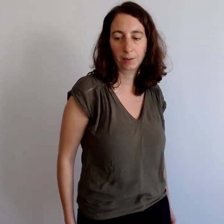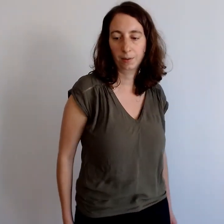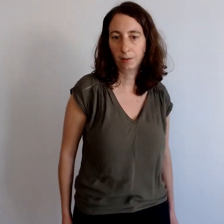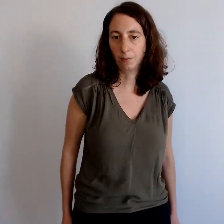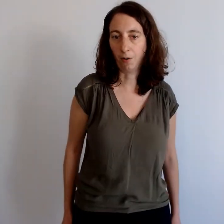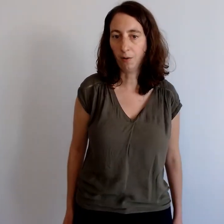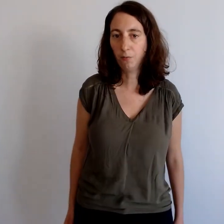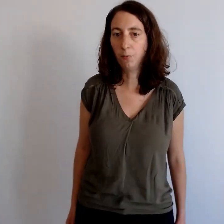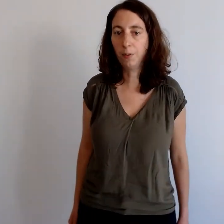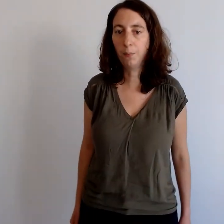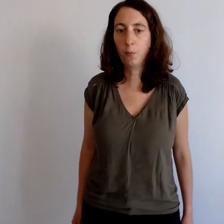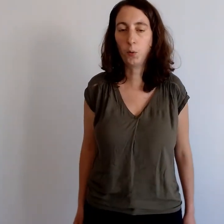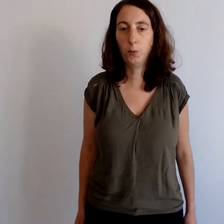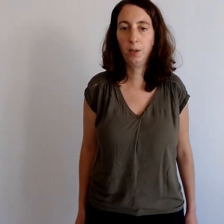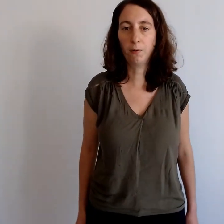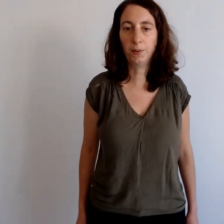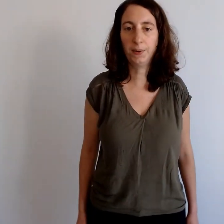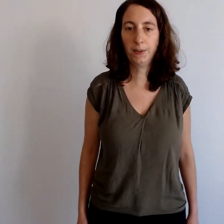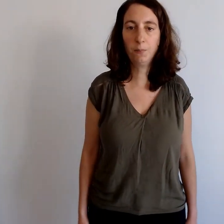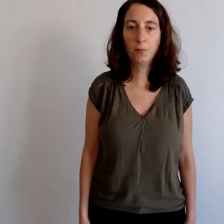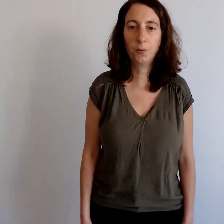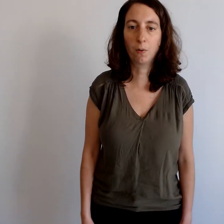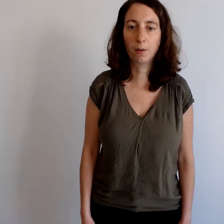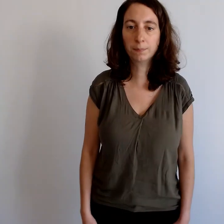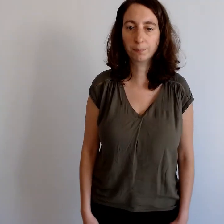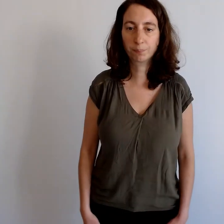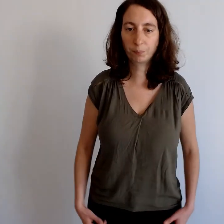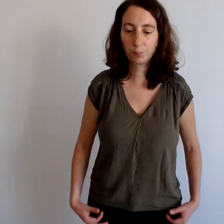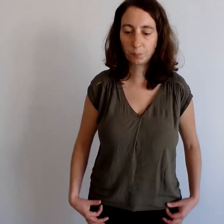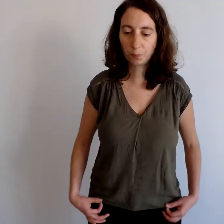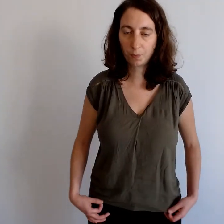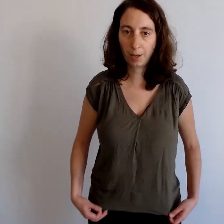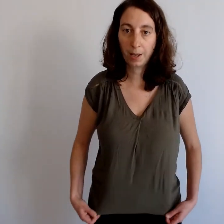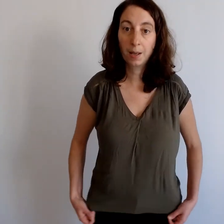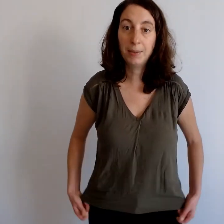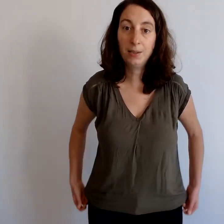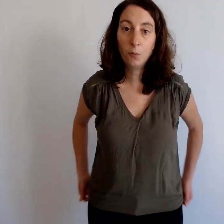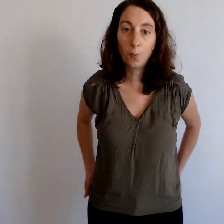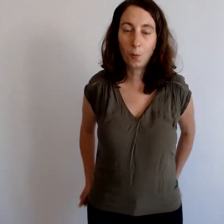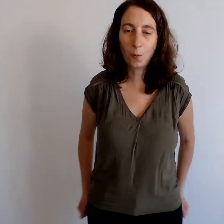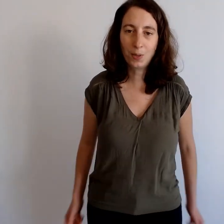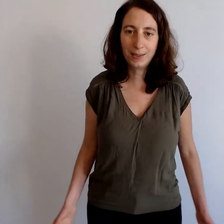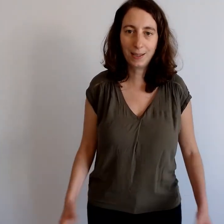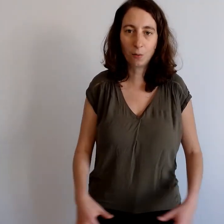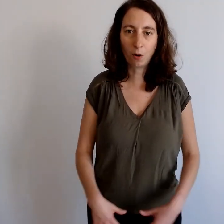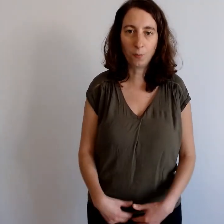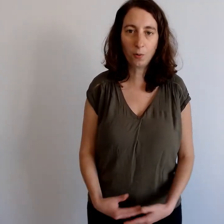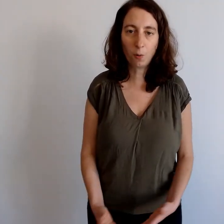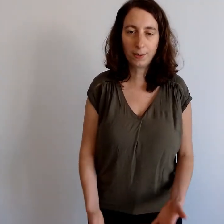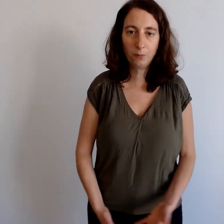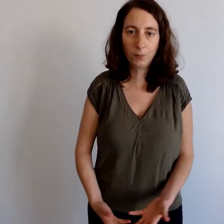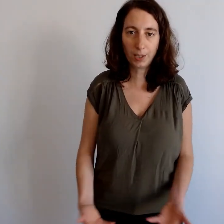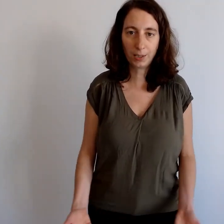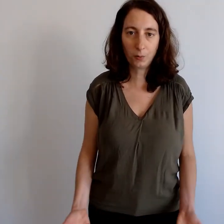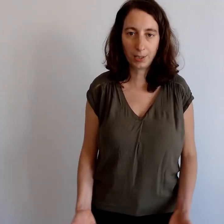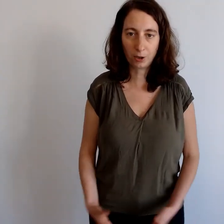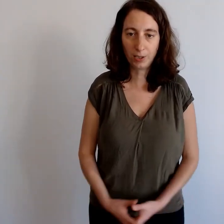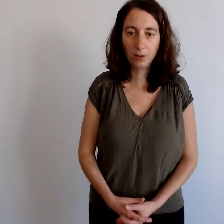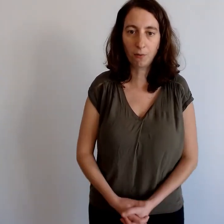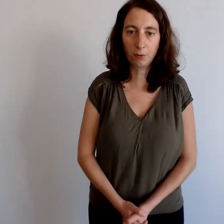Voilà, vous pouvez poursuivre si besoin. Mais sinon, pour compléter et encore mieux croiser tous ces réseaux énergétiques dans votre